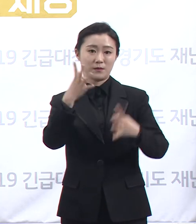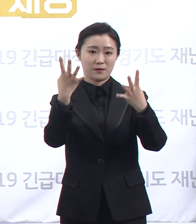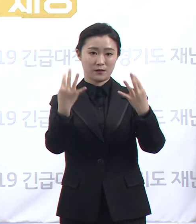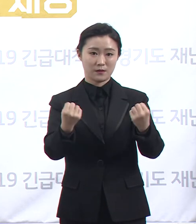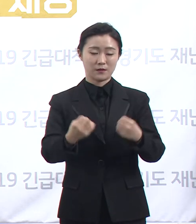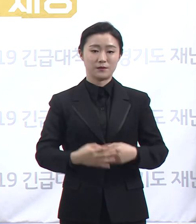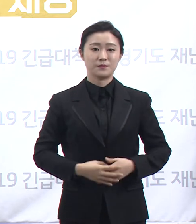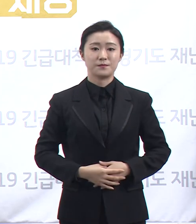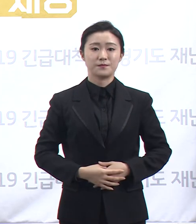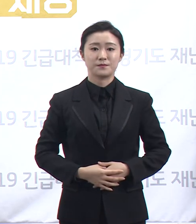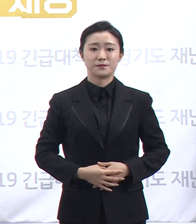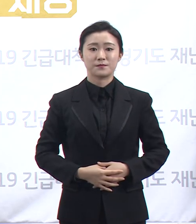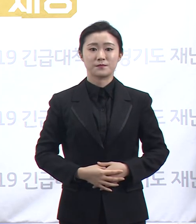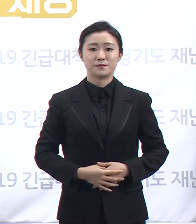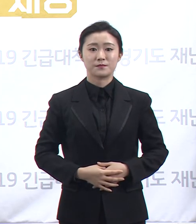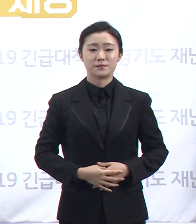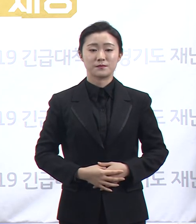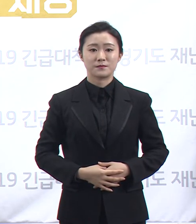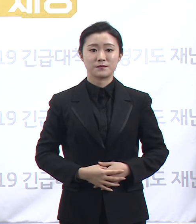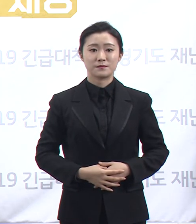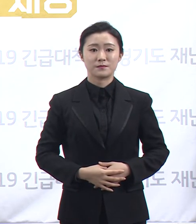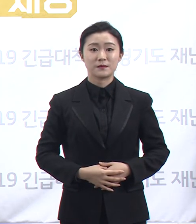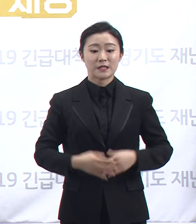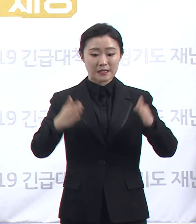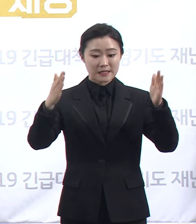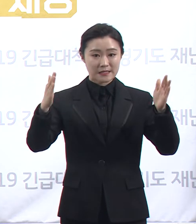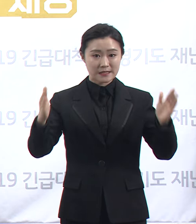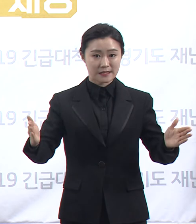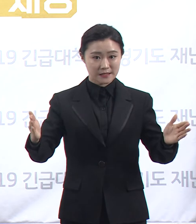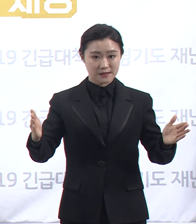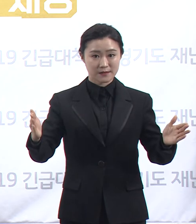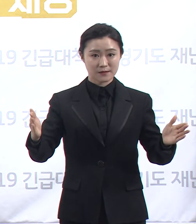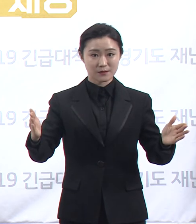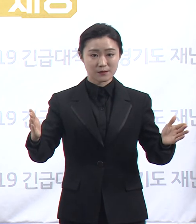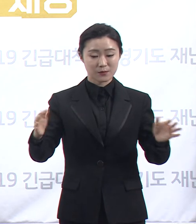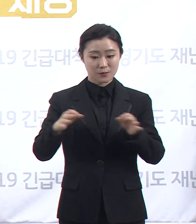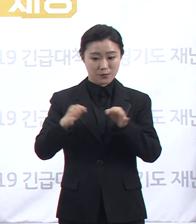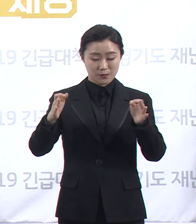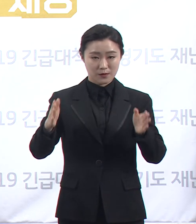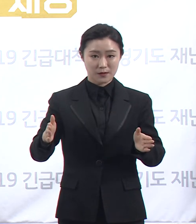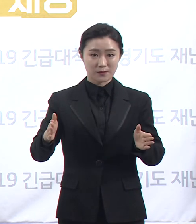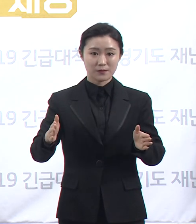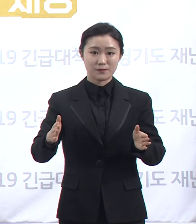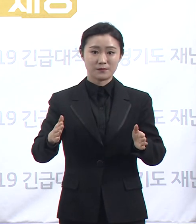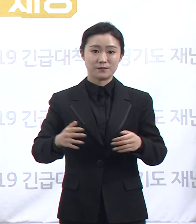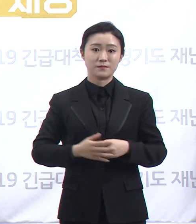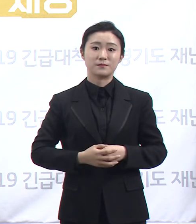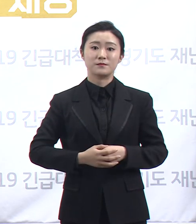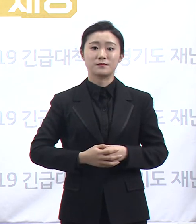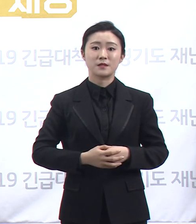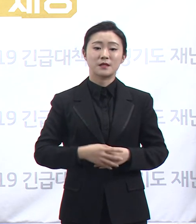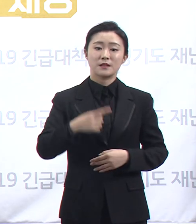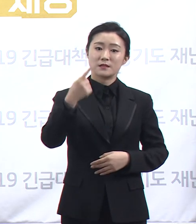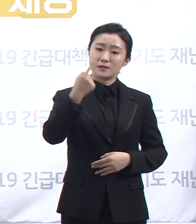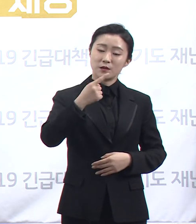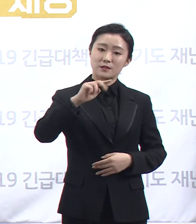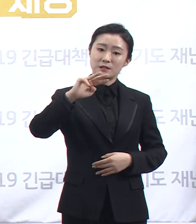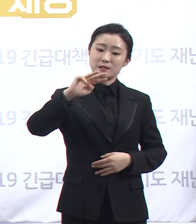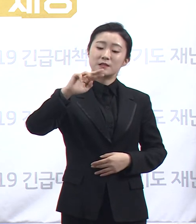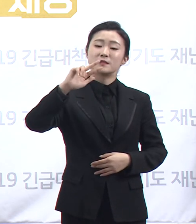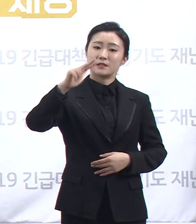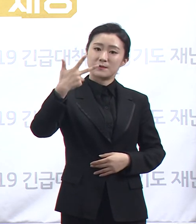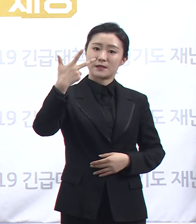동기간 도내 해외 입국자는 전날 대비 1777명이 증가한